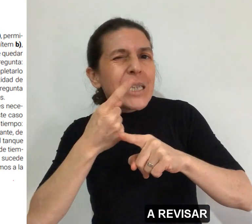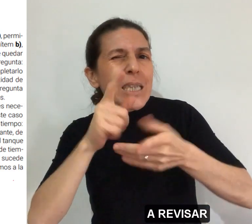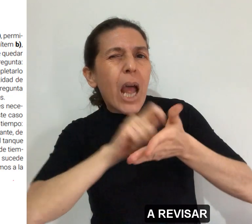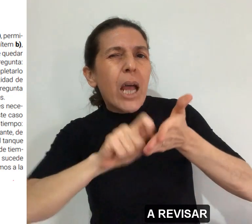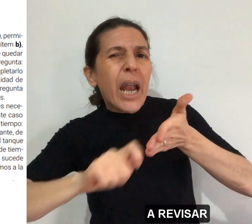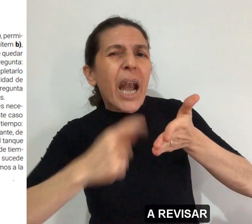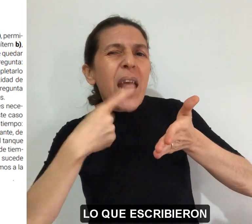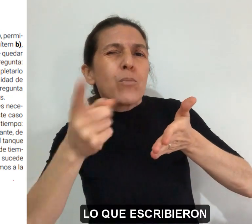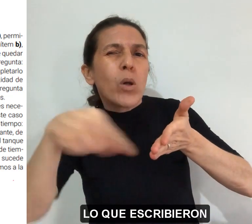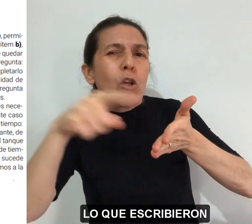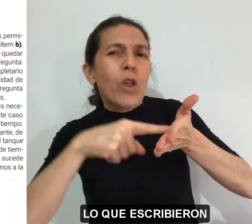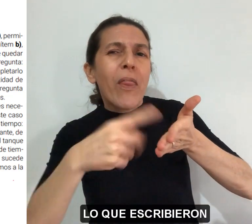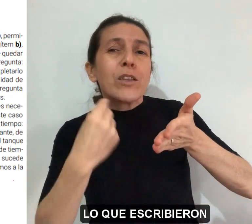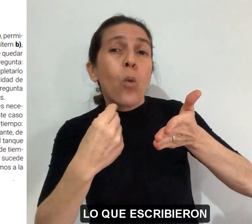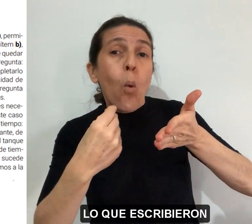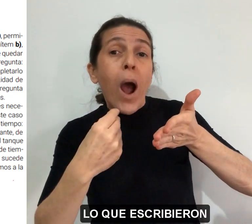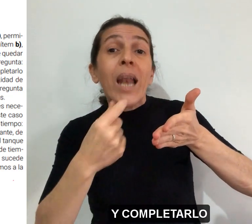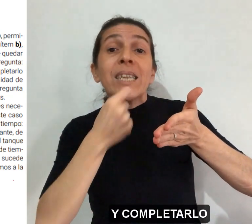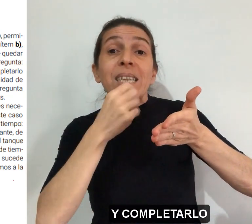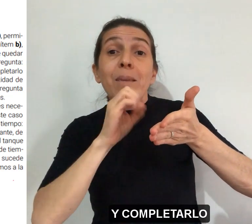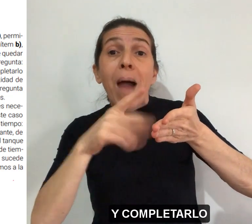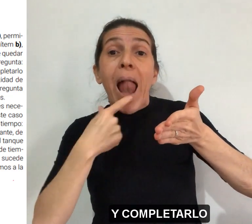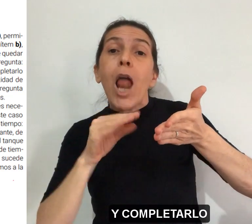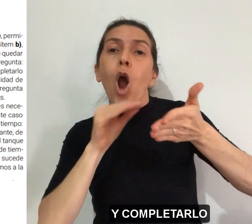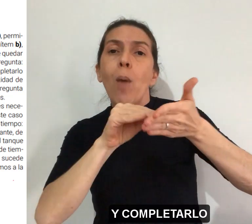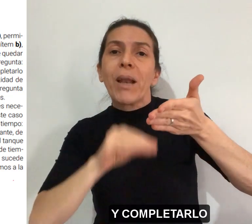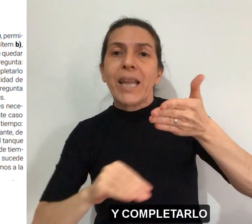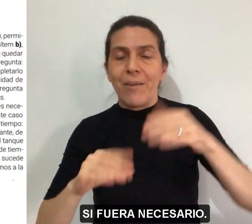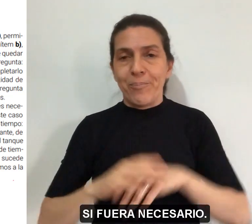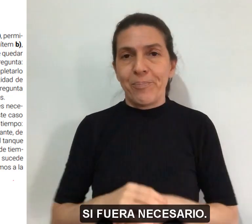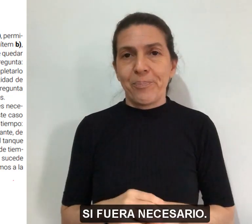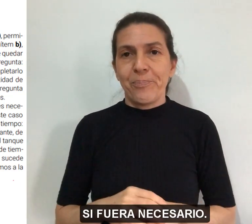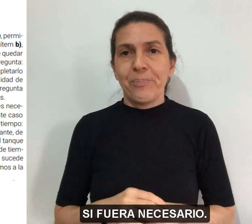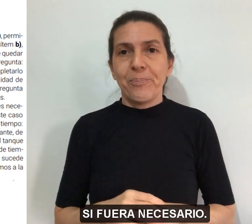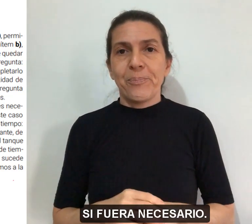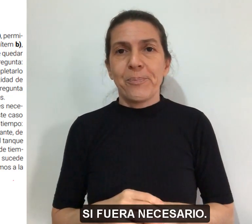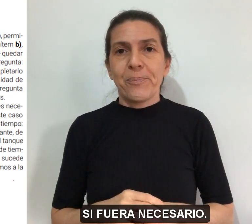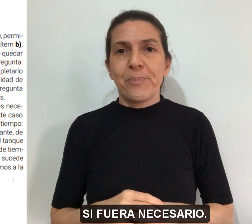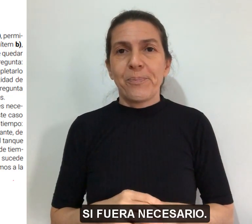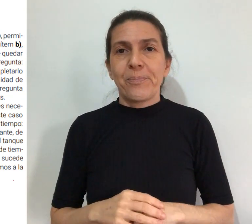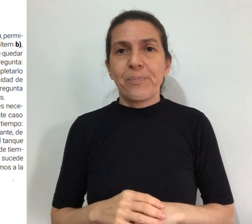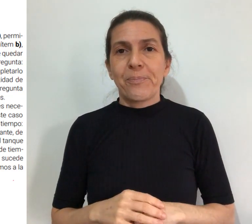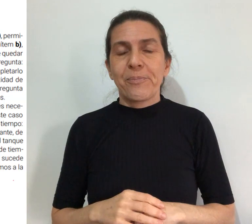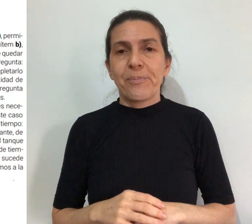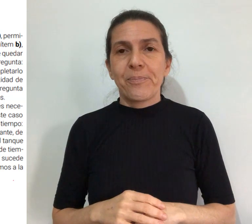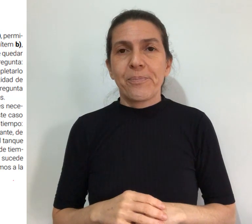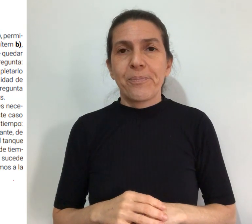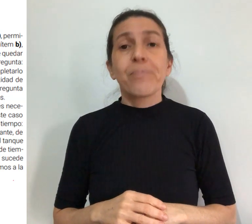a revisar lo que escribieron y completarlo si fuera necesario